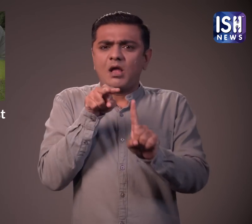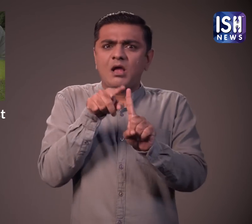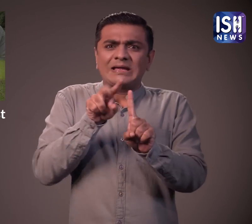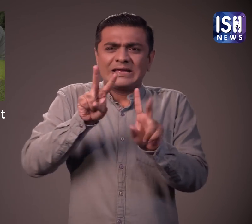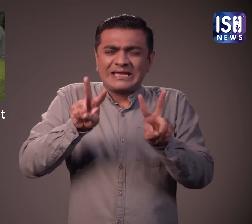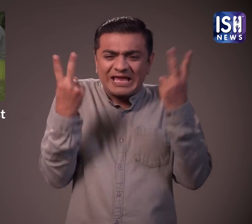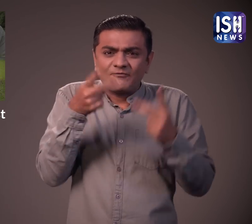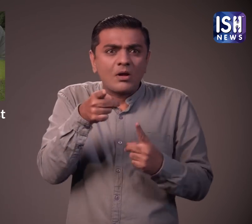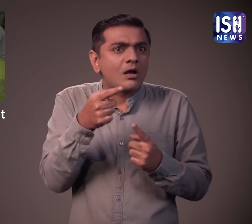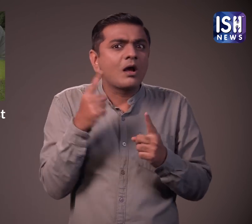होता है